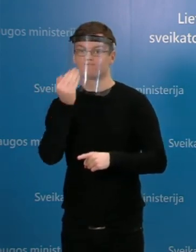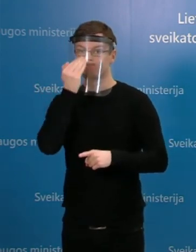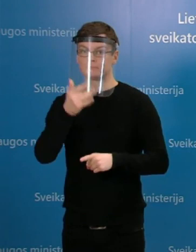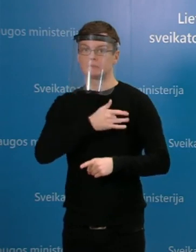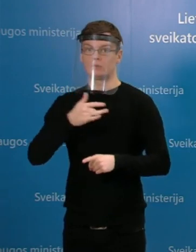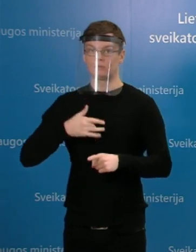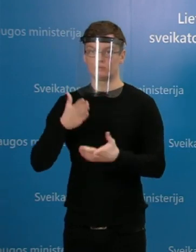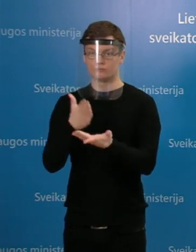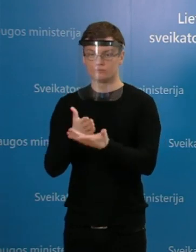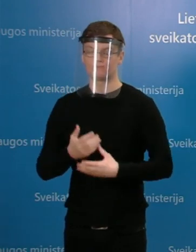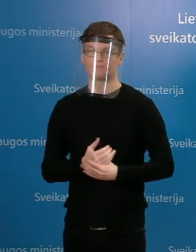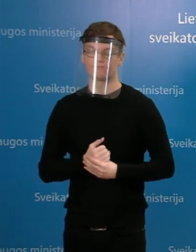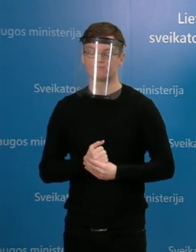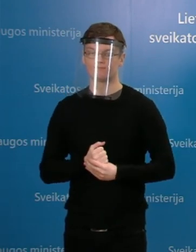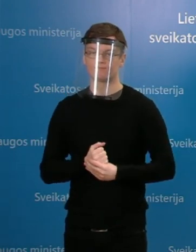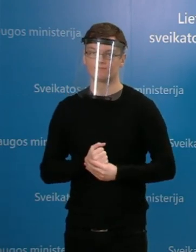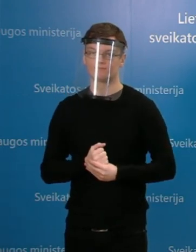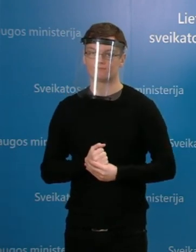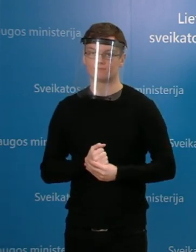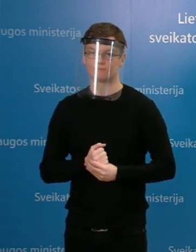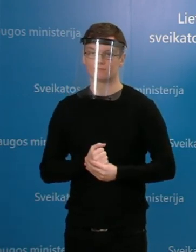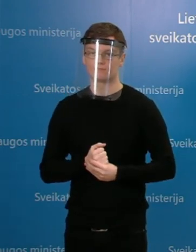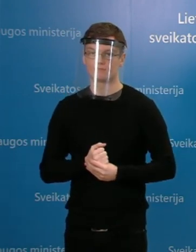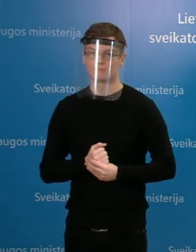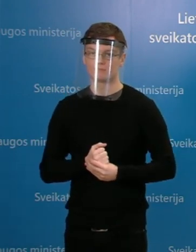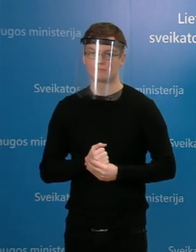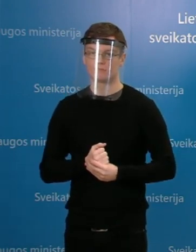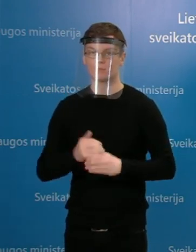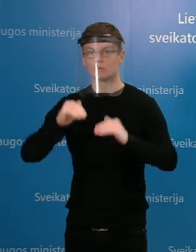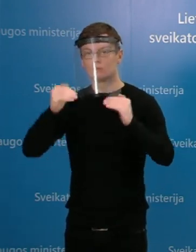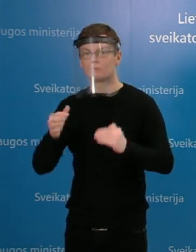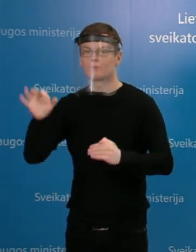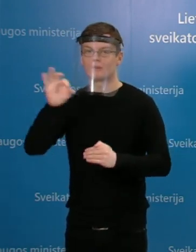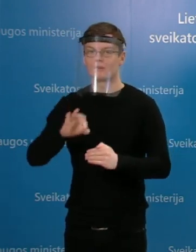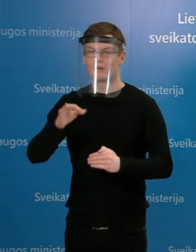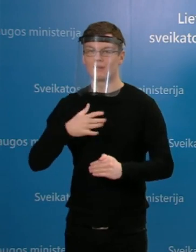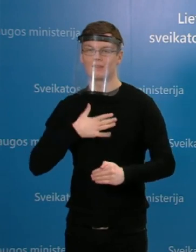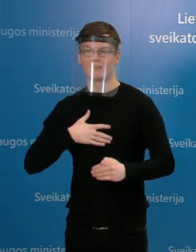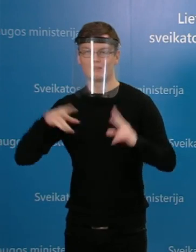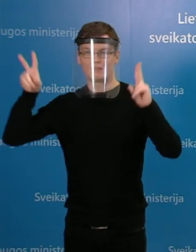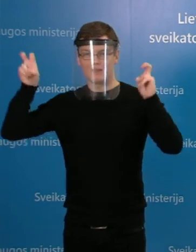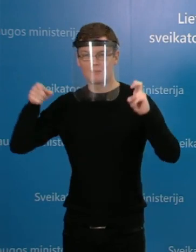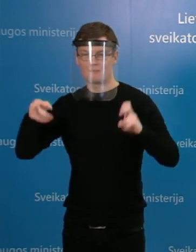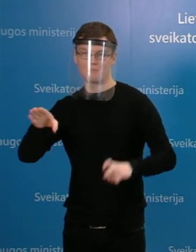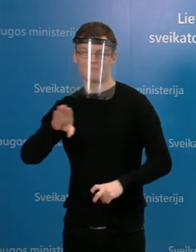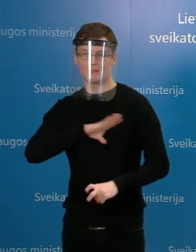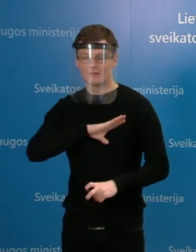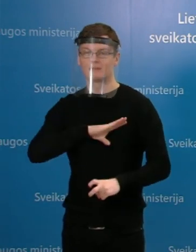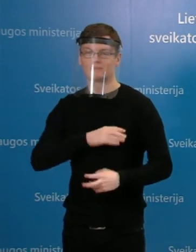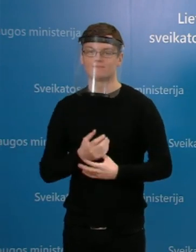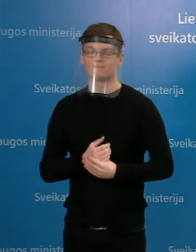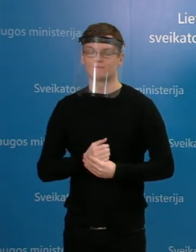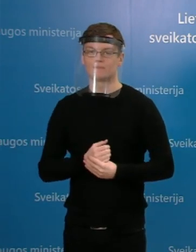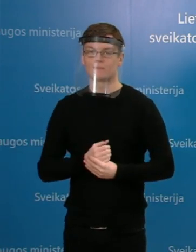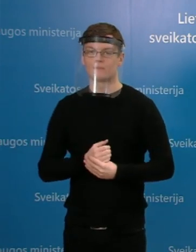Trumpai apie pačią nemaloniausią temą, yra apie mirtis. Vakardieną Nacionalinis visuomenės veikatos centras